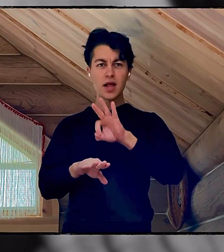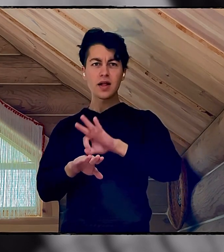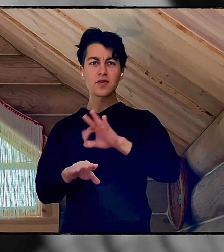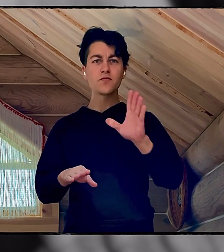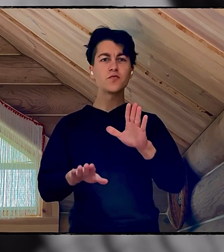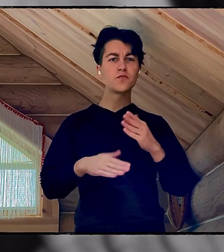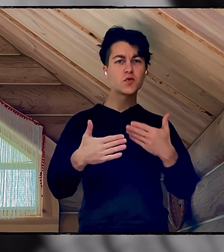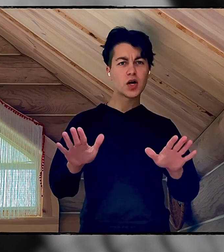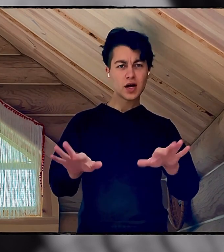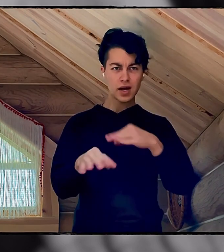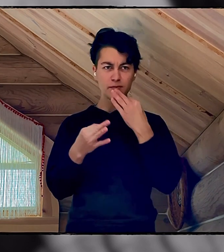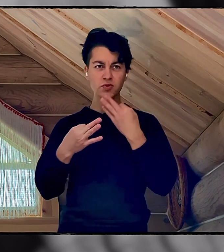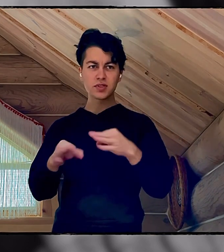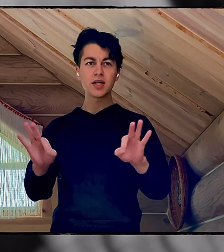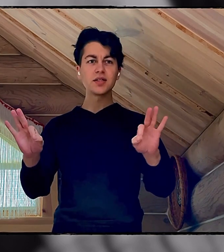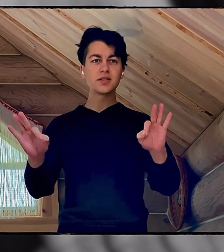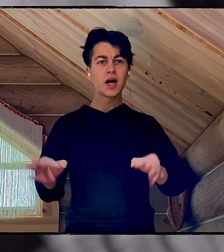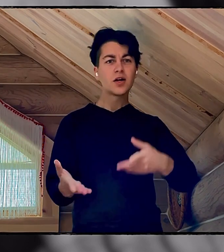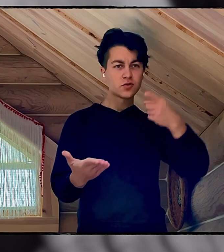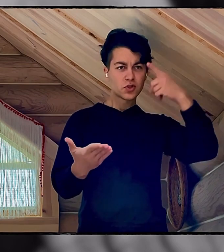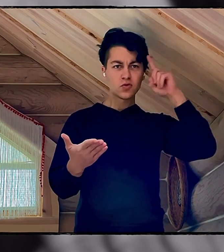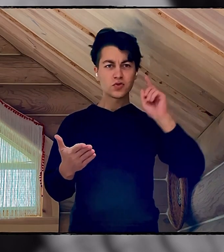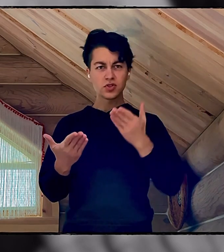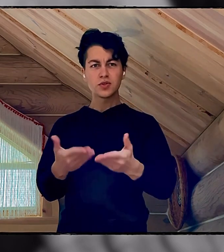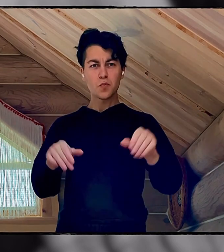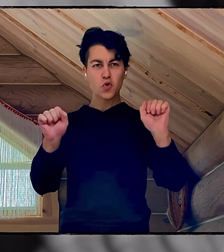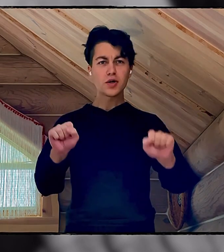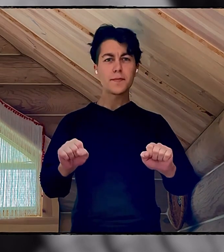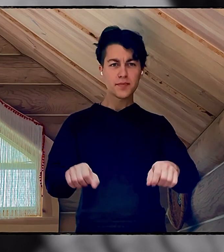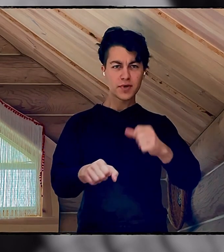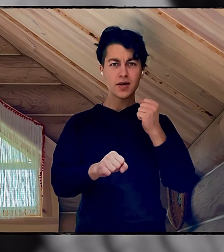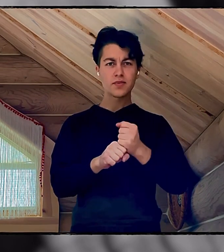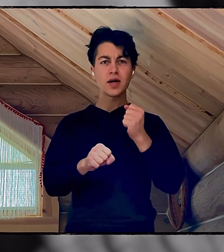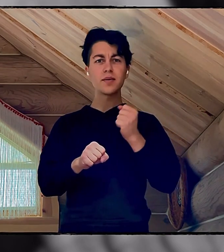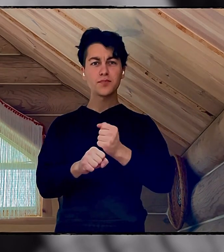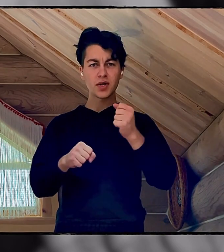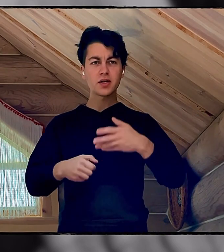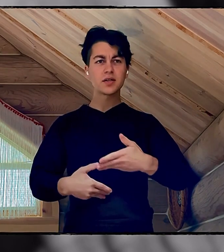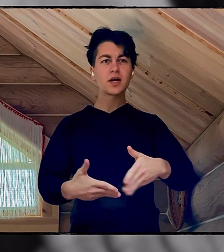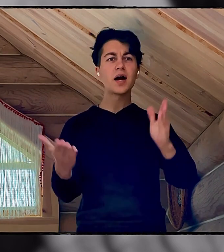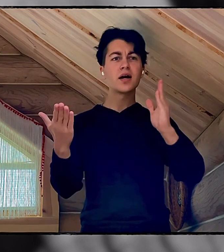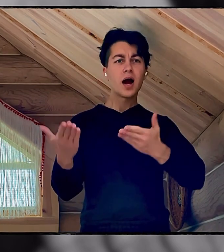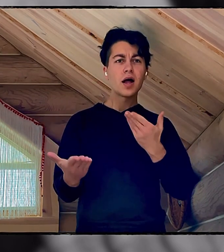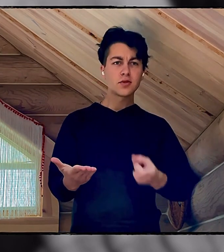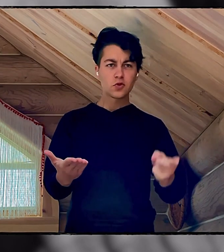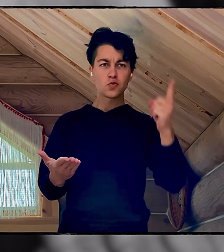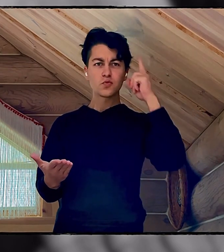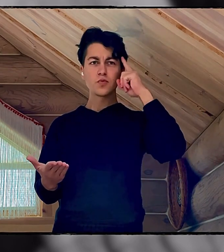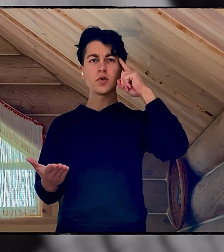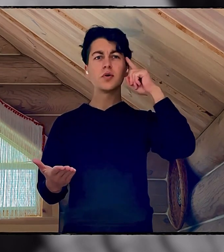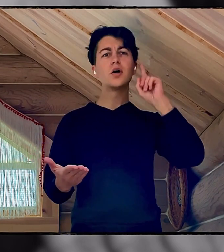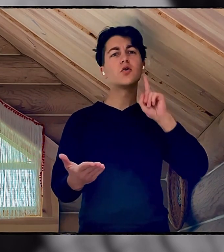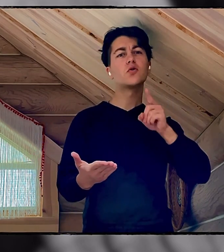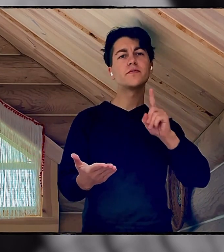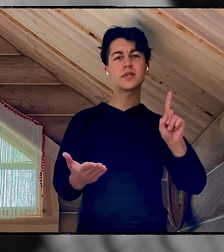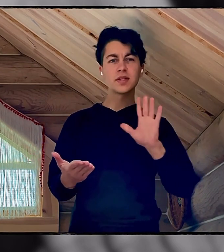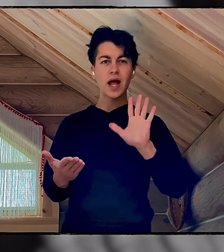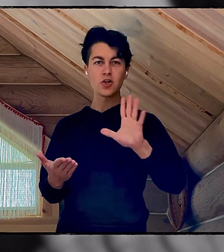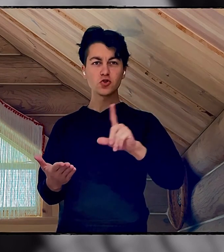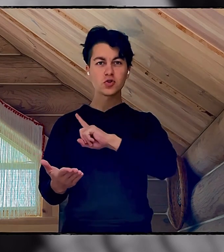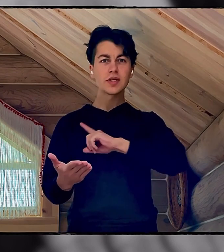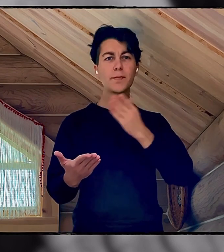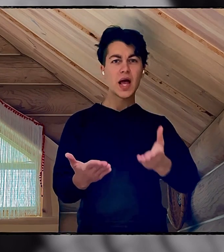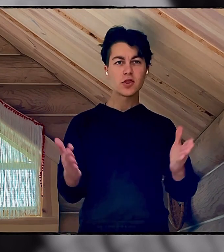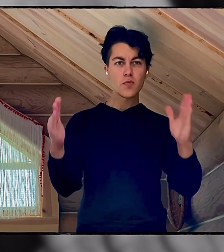наболело все, отпускай Знаю, ты же можешь порыхай и порыхай Ты подумай, кто